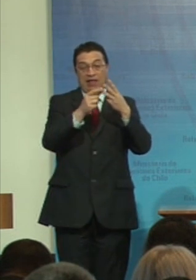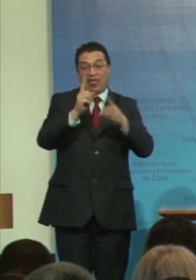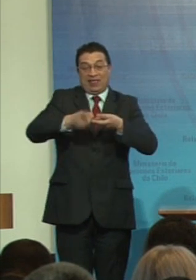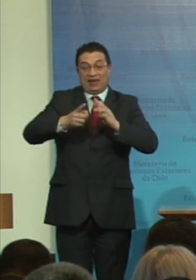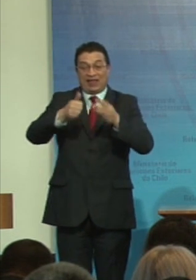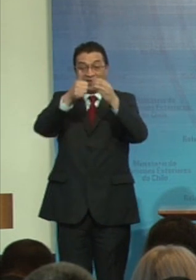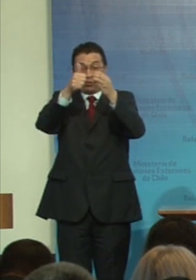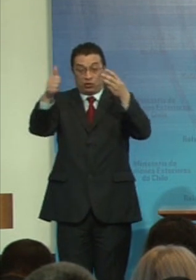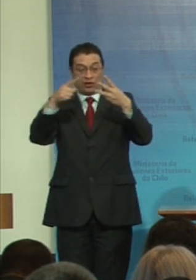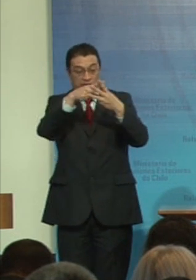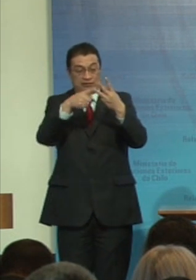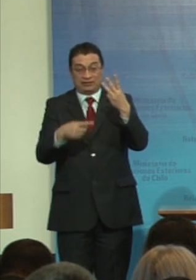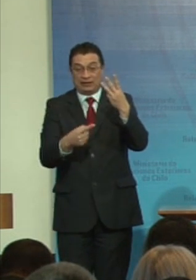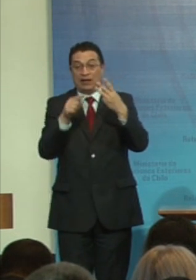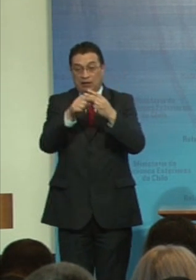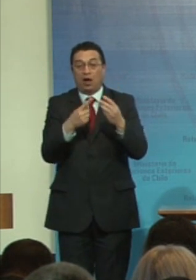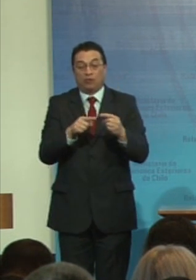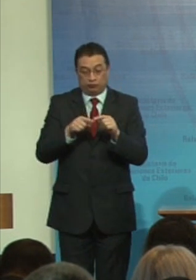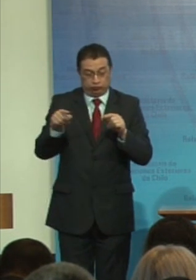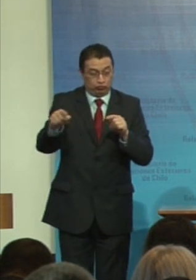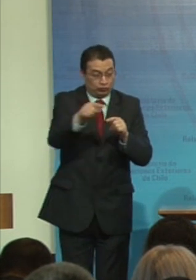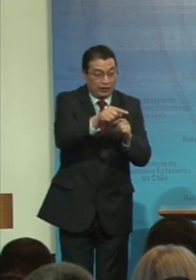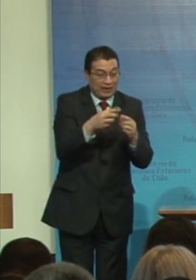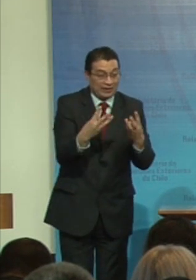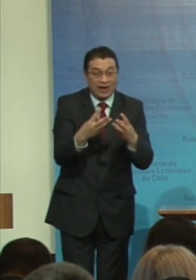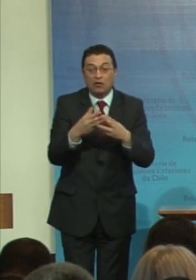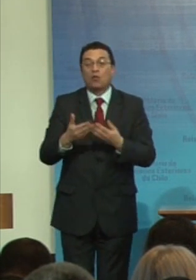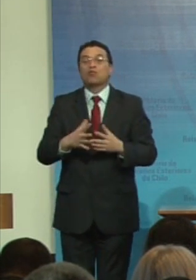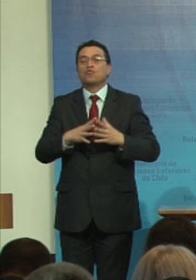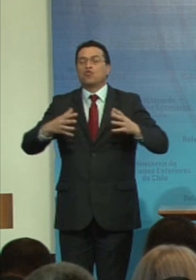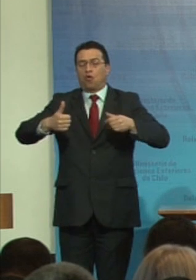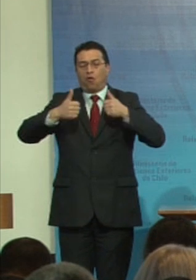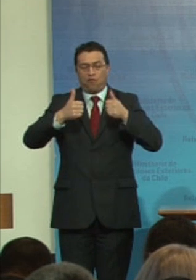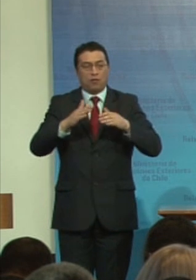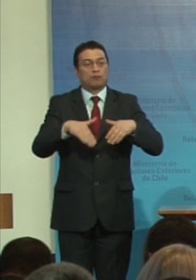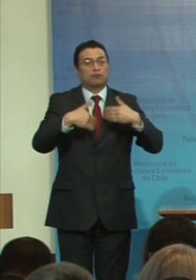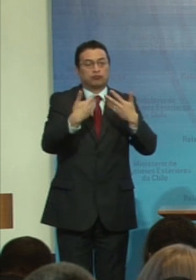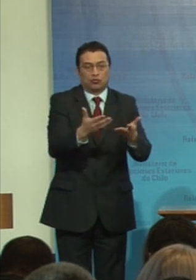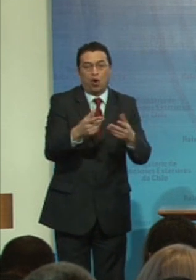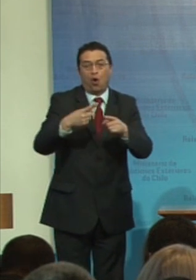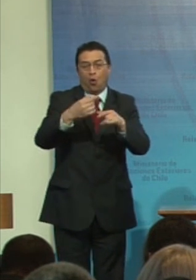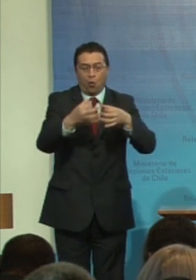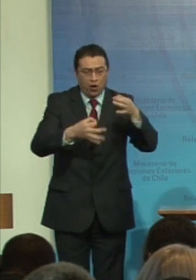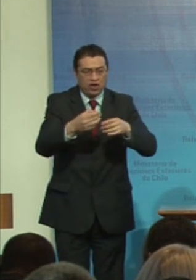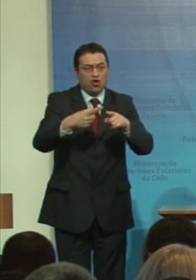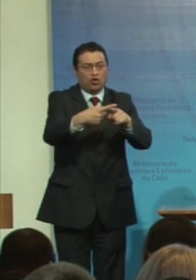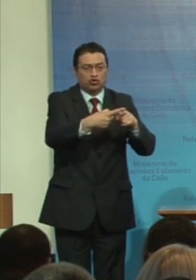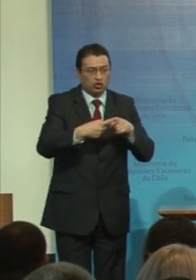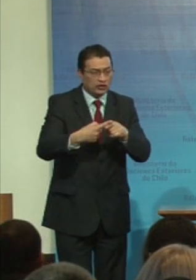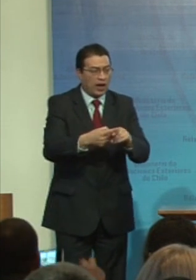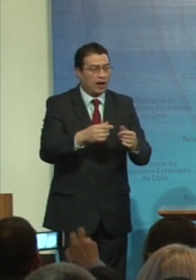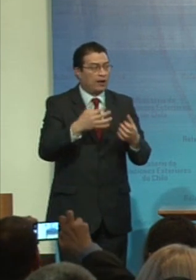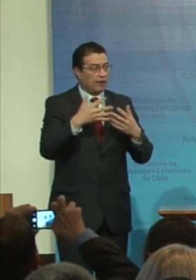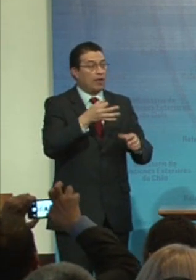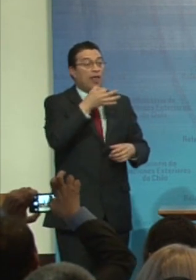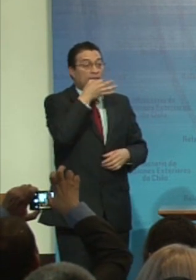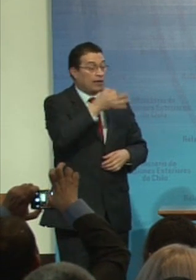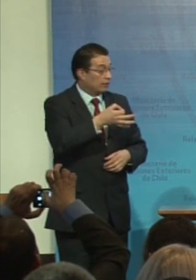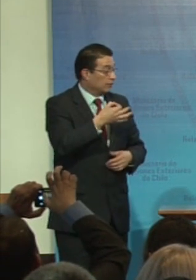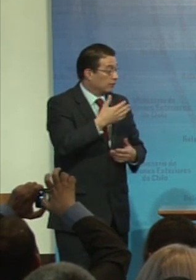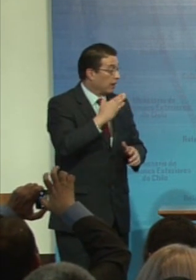como autoridades, dio este maravilloso producto, producto jurídico, social, como decía ya,